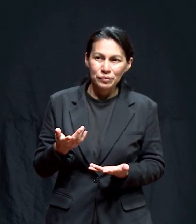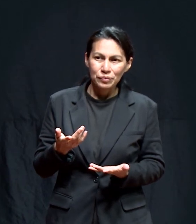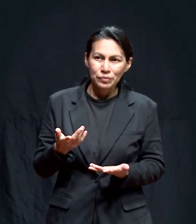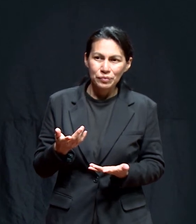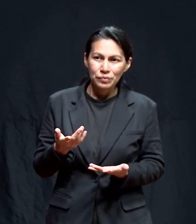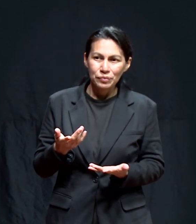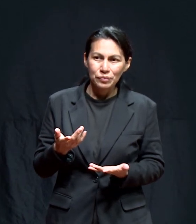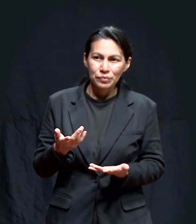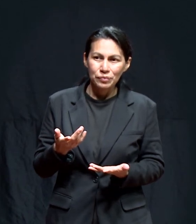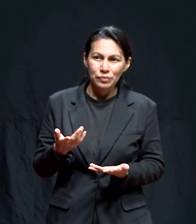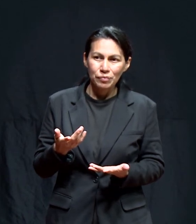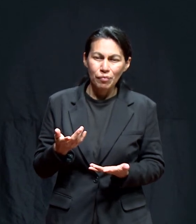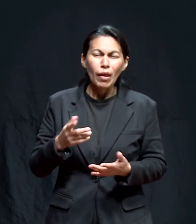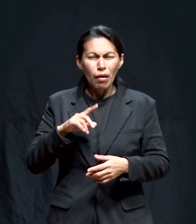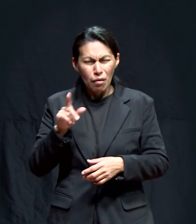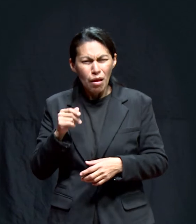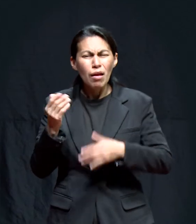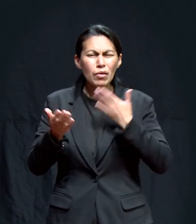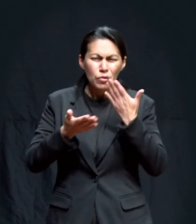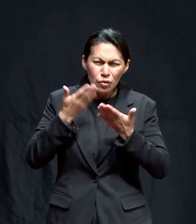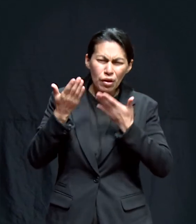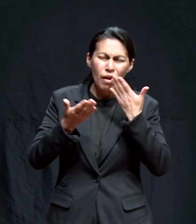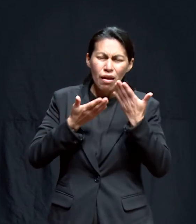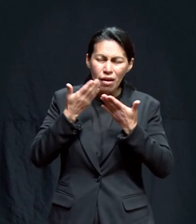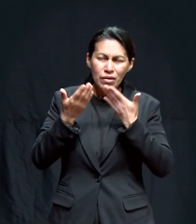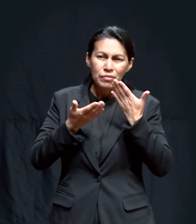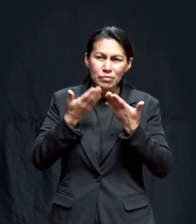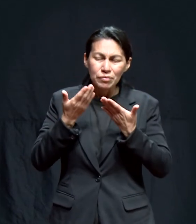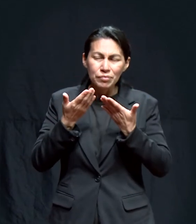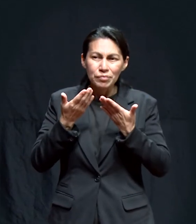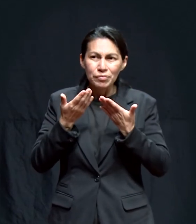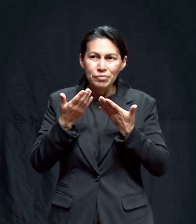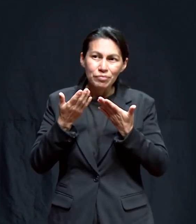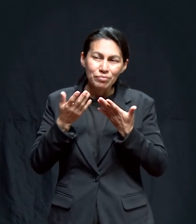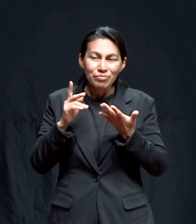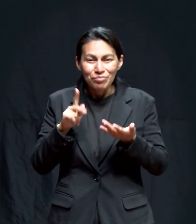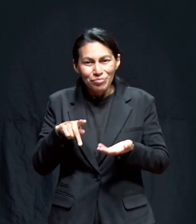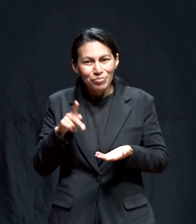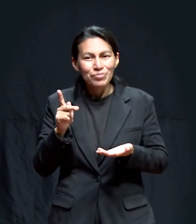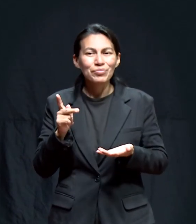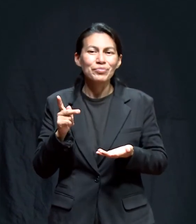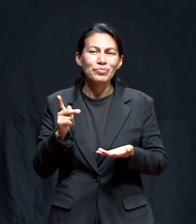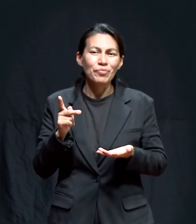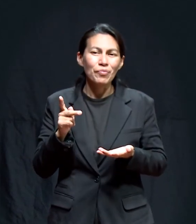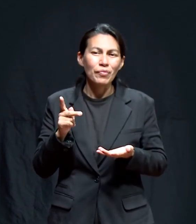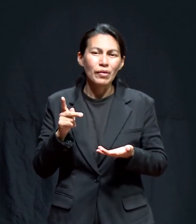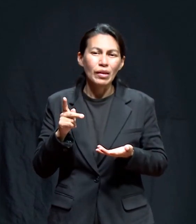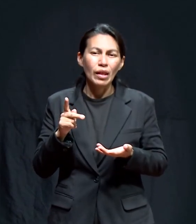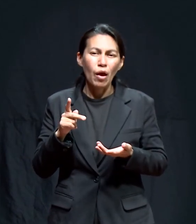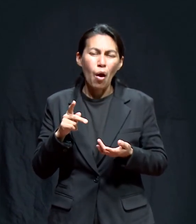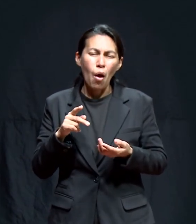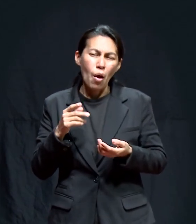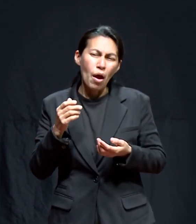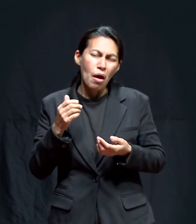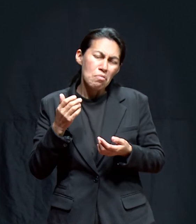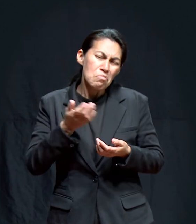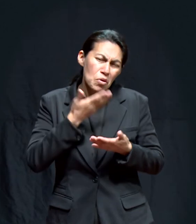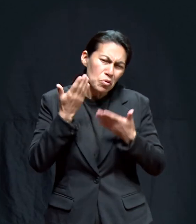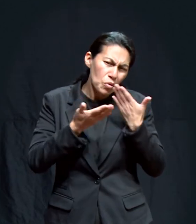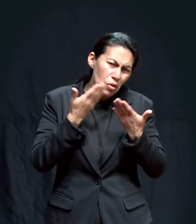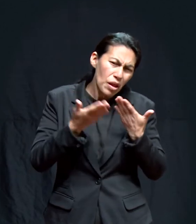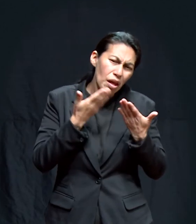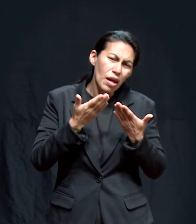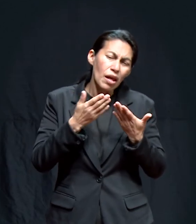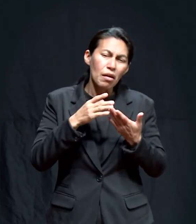Y, pues, empecé a estudiar, pero después que estudié